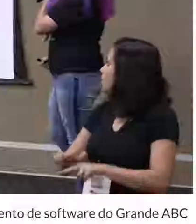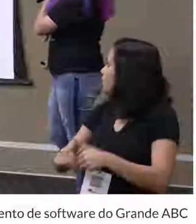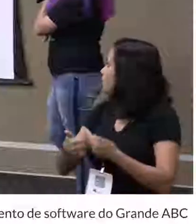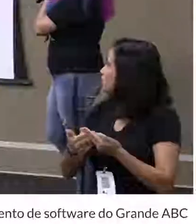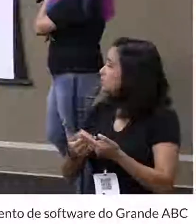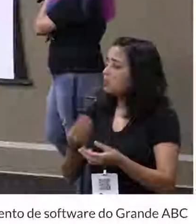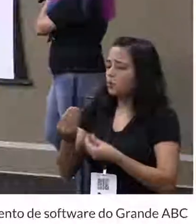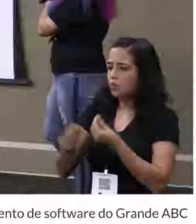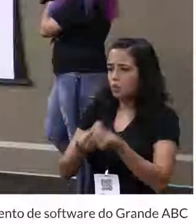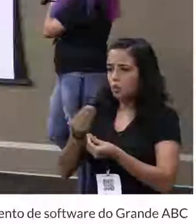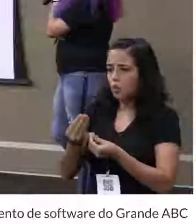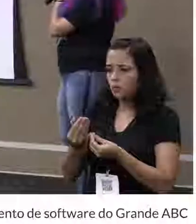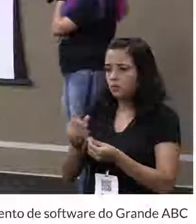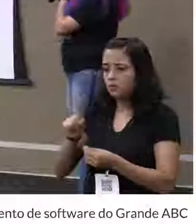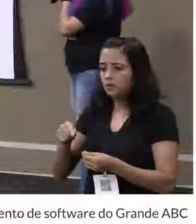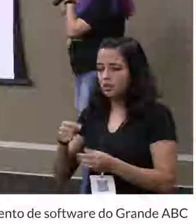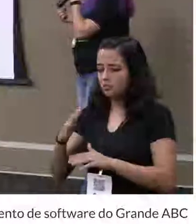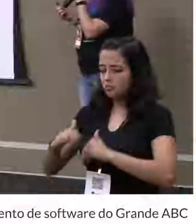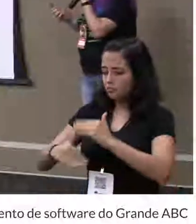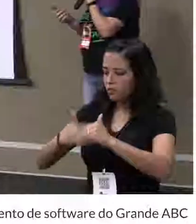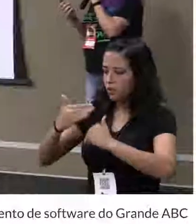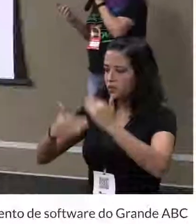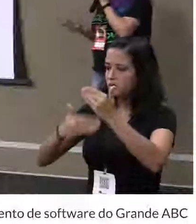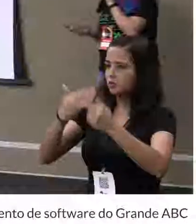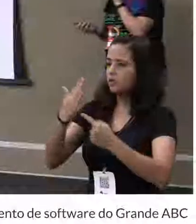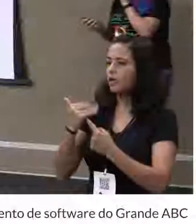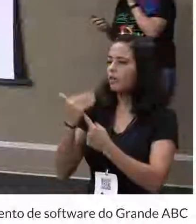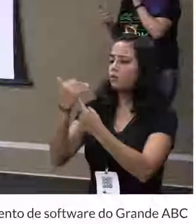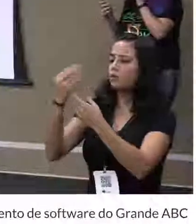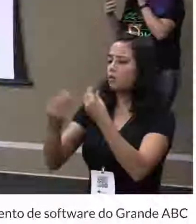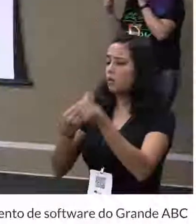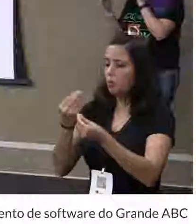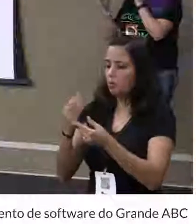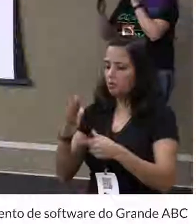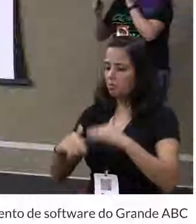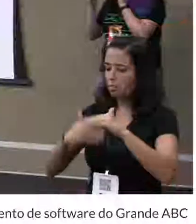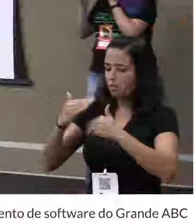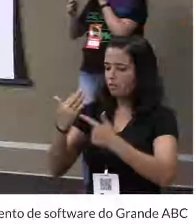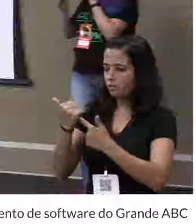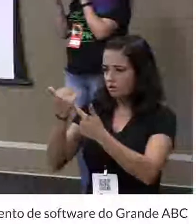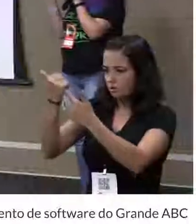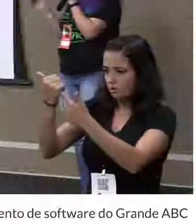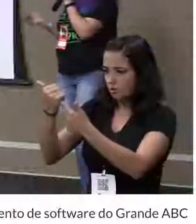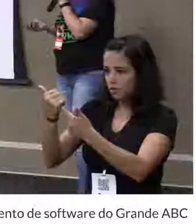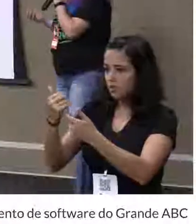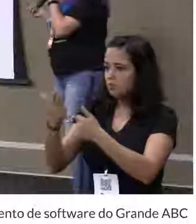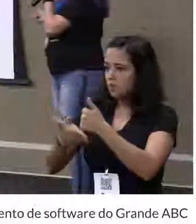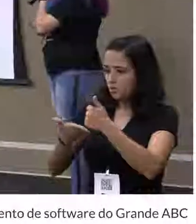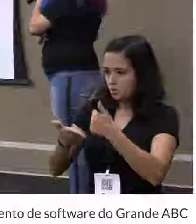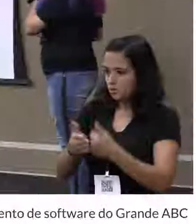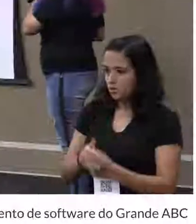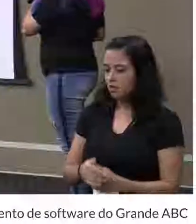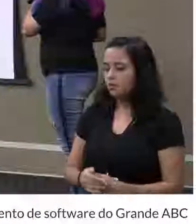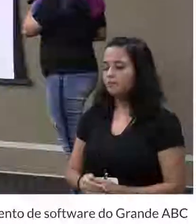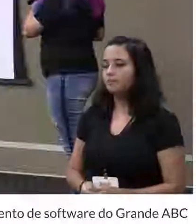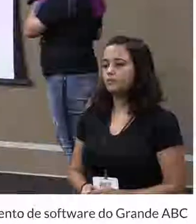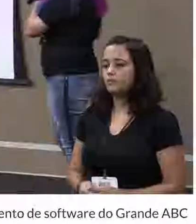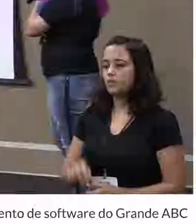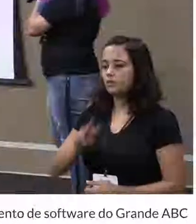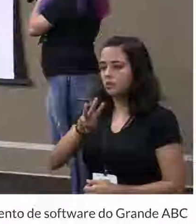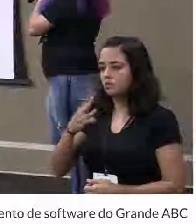E como que funciona a evolução dessas tecnologias? Como que é a evolução da tecnologia de base no W3C?